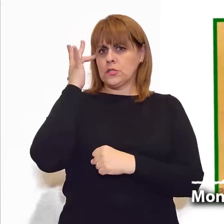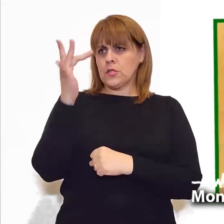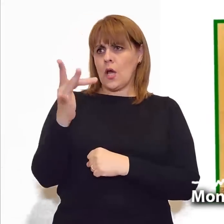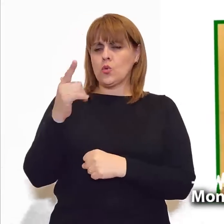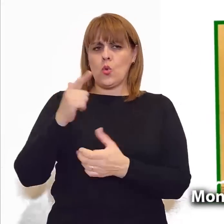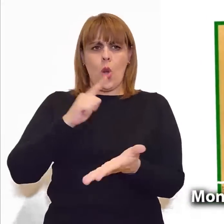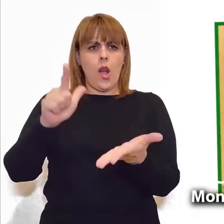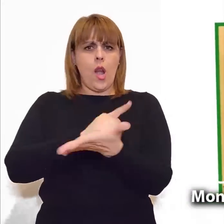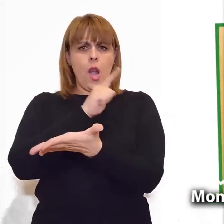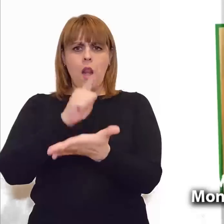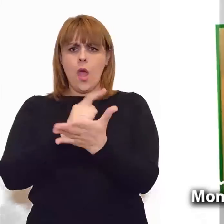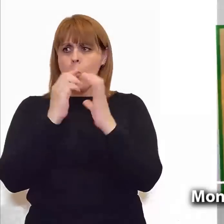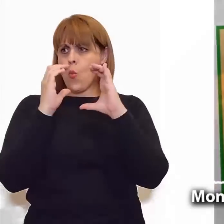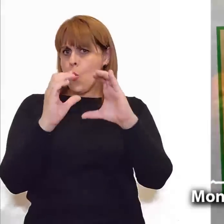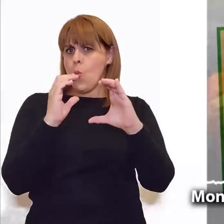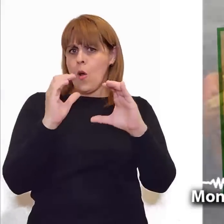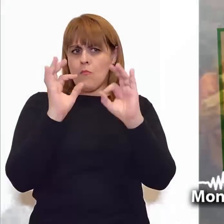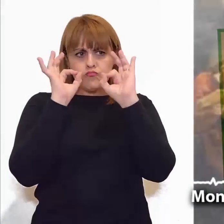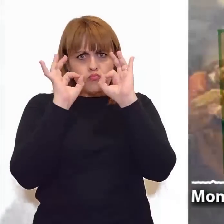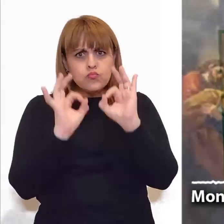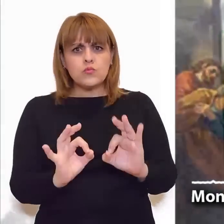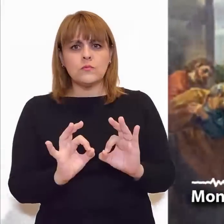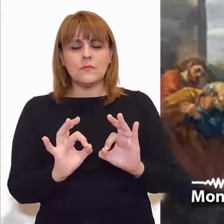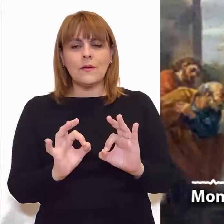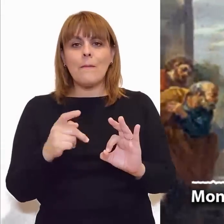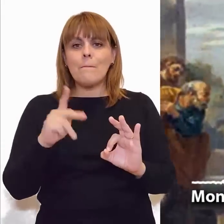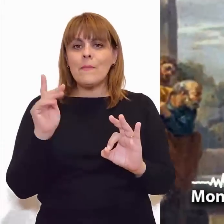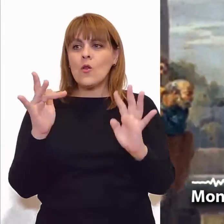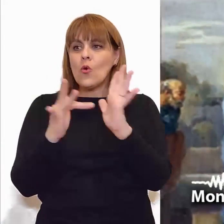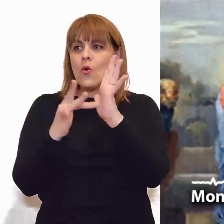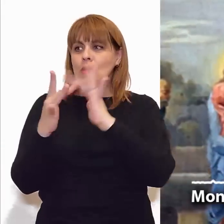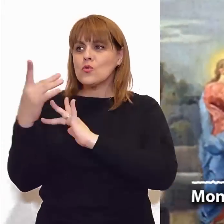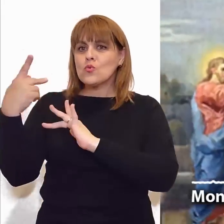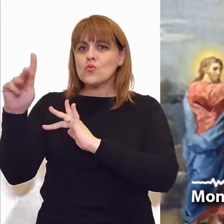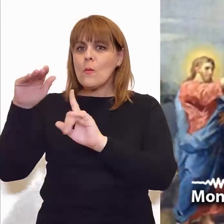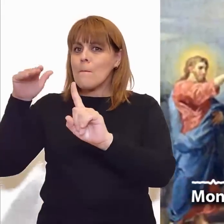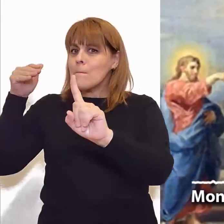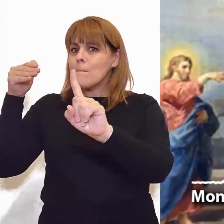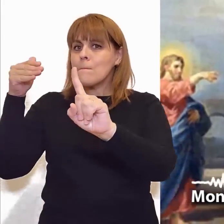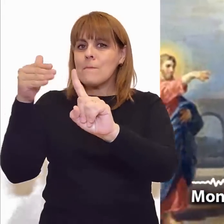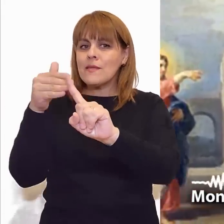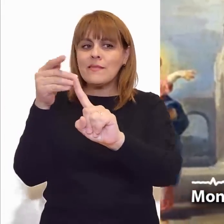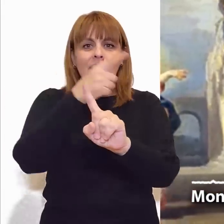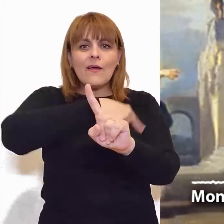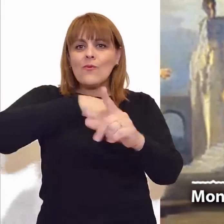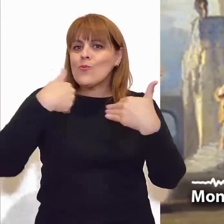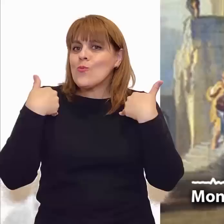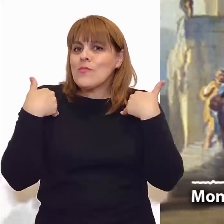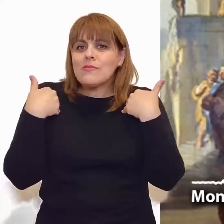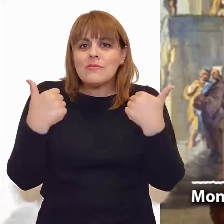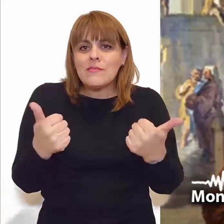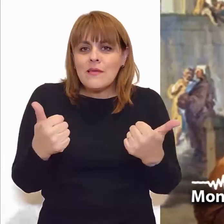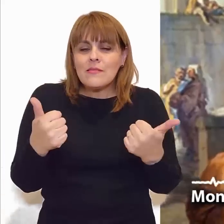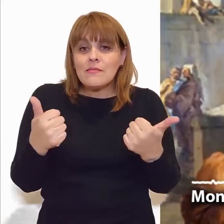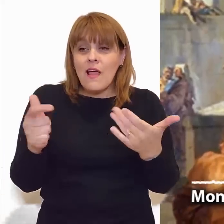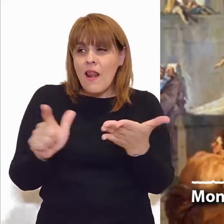indignos y despreciados. Quizás hoy muchos tomamos el papel de Dios para juzgar y